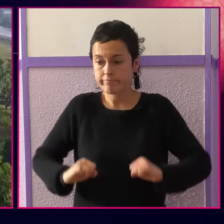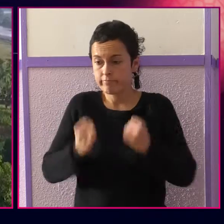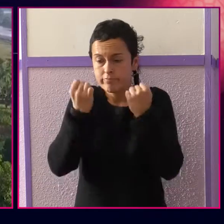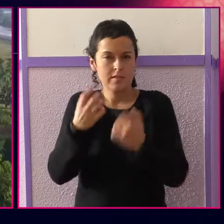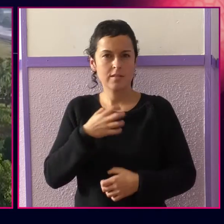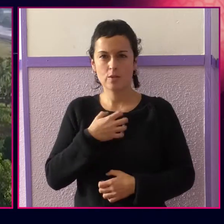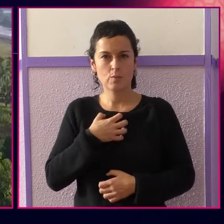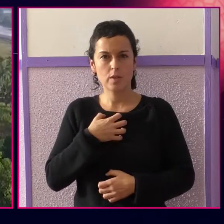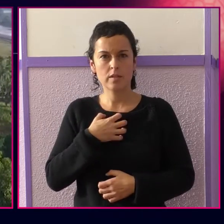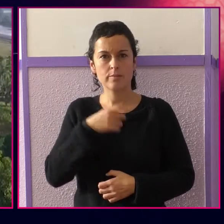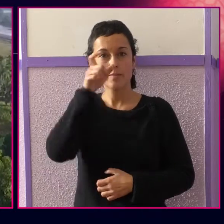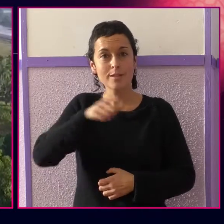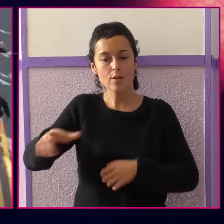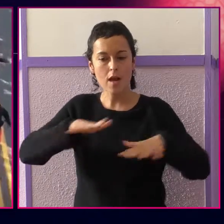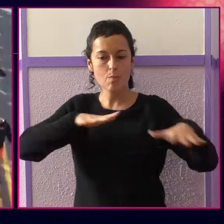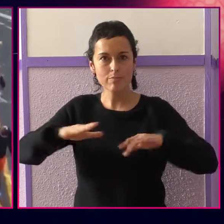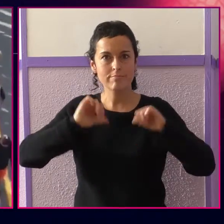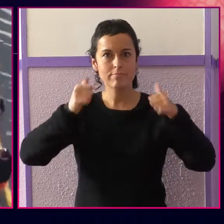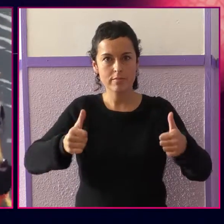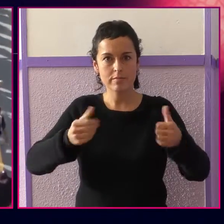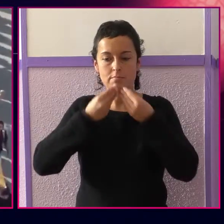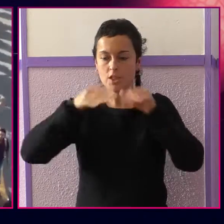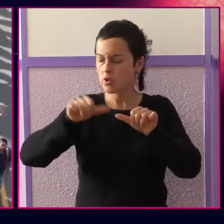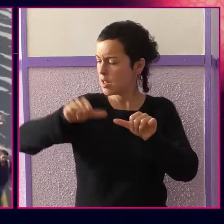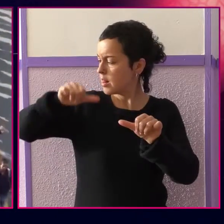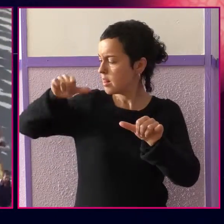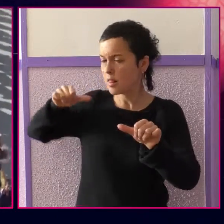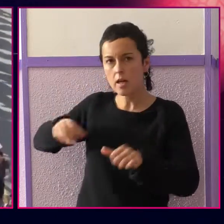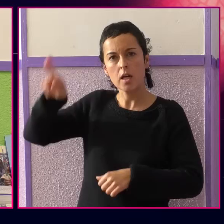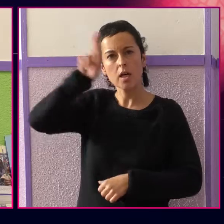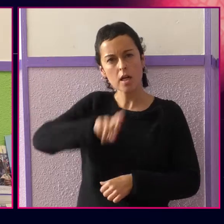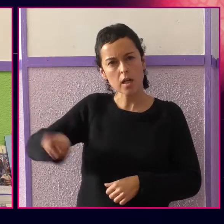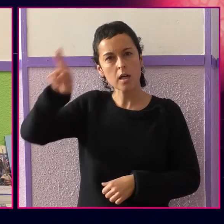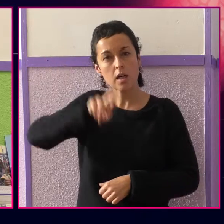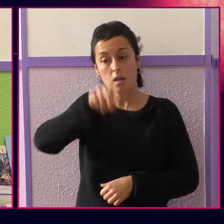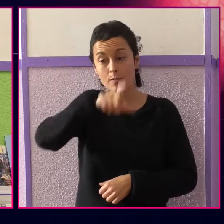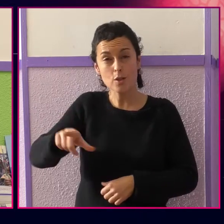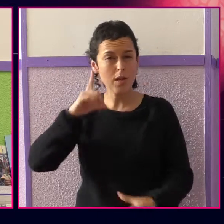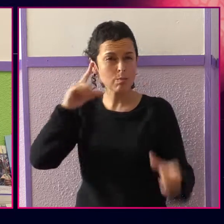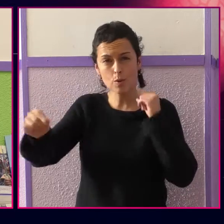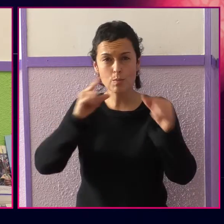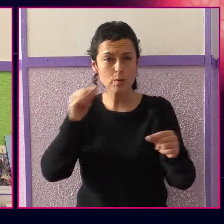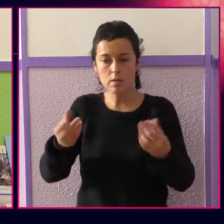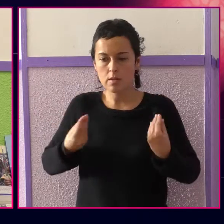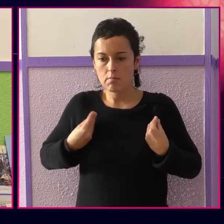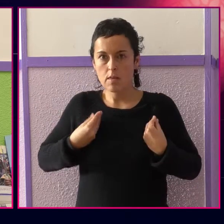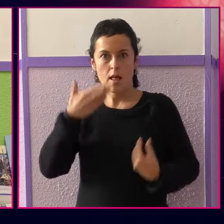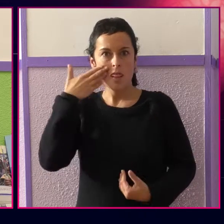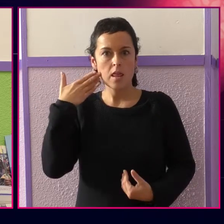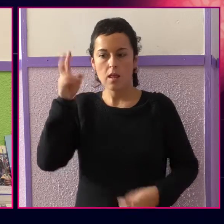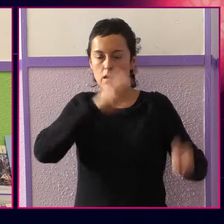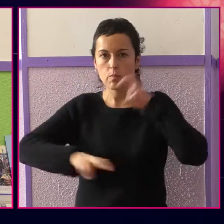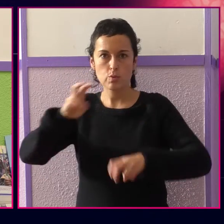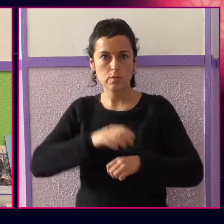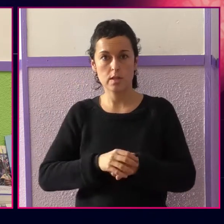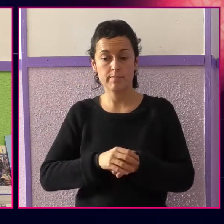social debería de tener, no solo como primera proclama discursiva, sino como principal práctica diaria. Porque las grandes